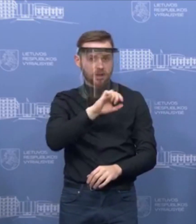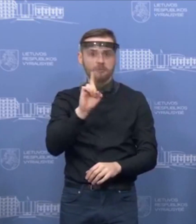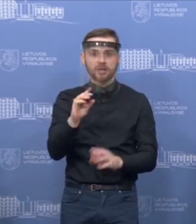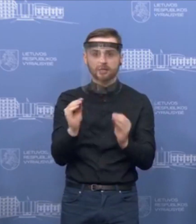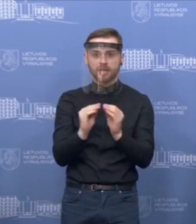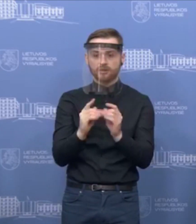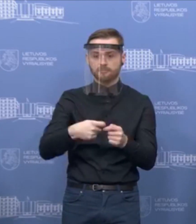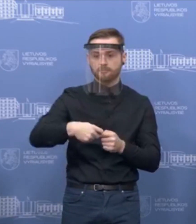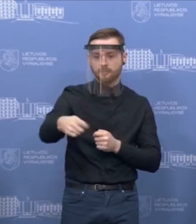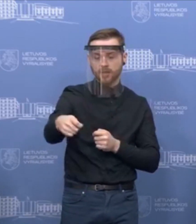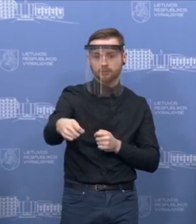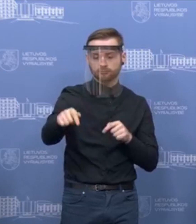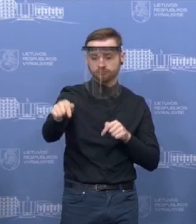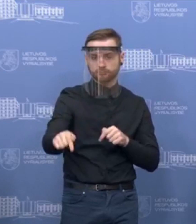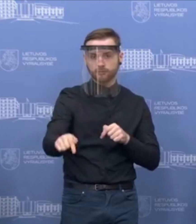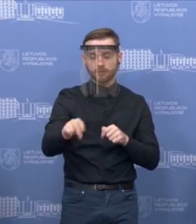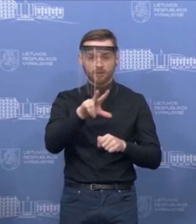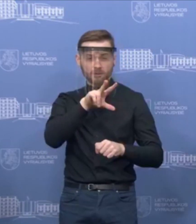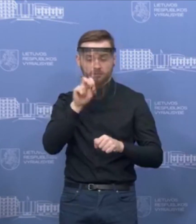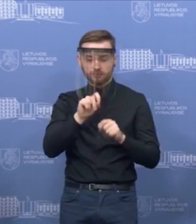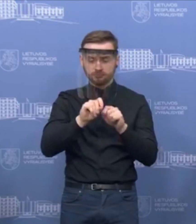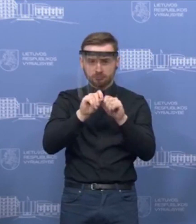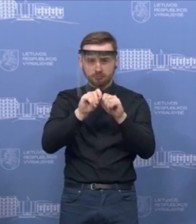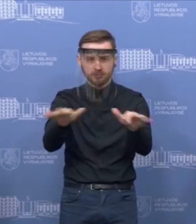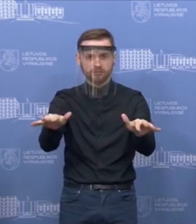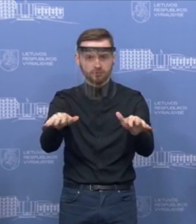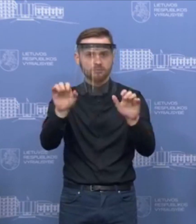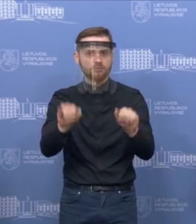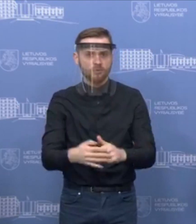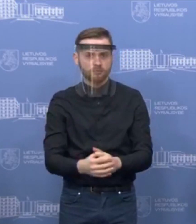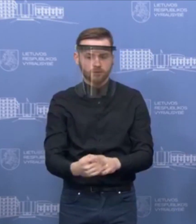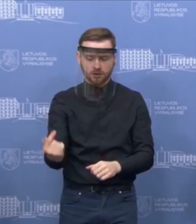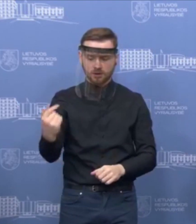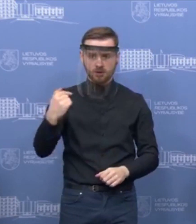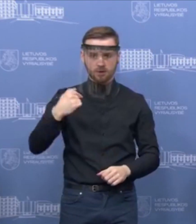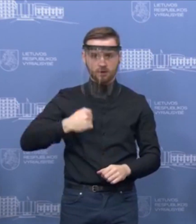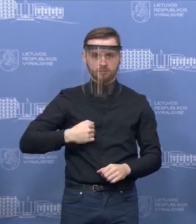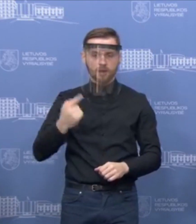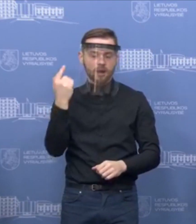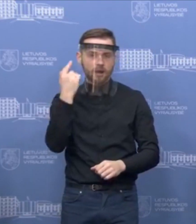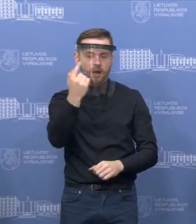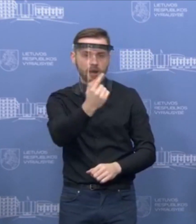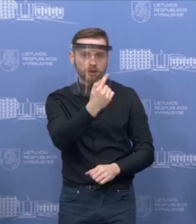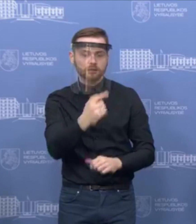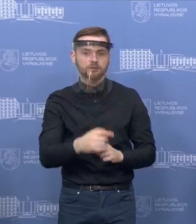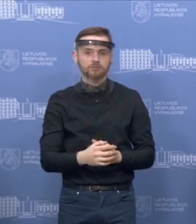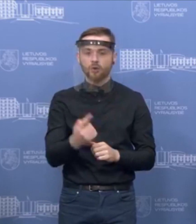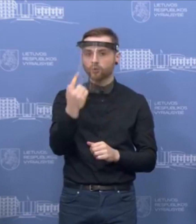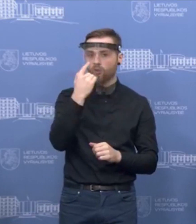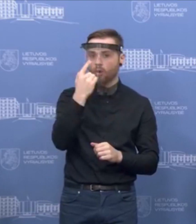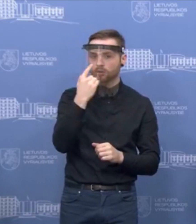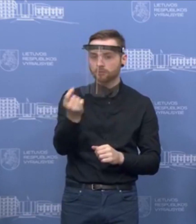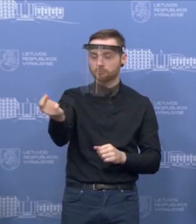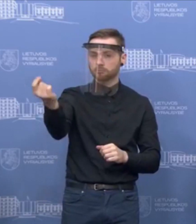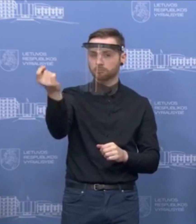tiek dešimt metrų galint pasklisti lašelį. Tie lašelį galint jūsų nukristi, galint nukristi ant jūsų akių, galint nukristi jums ant nosės.